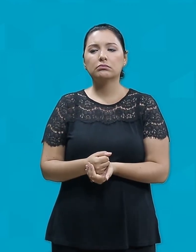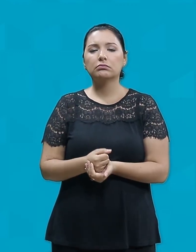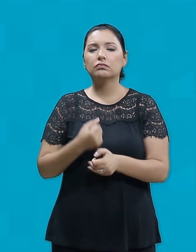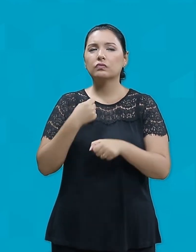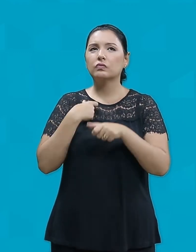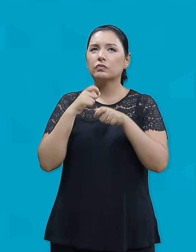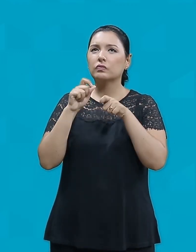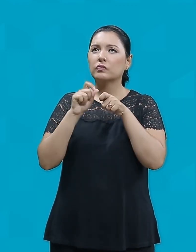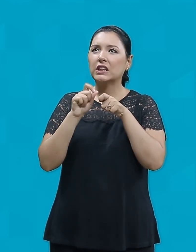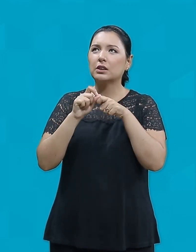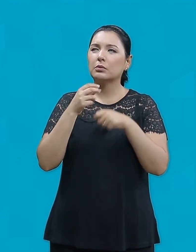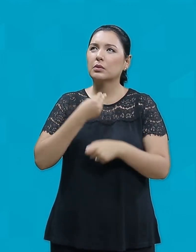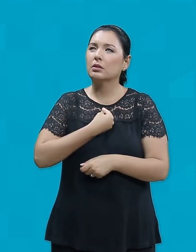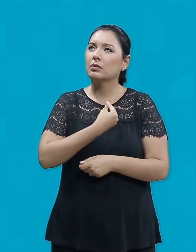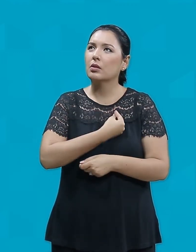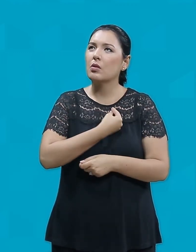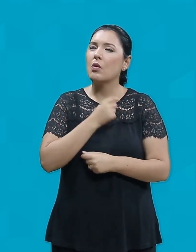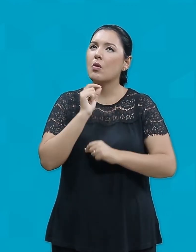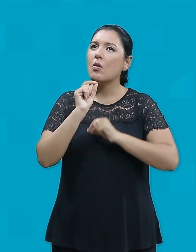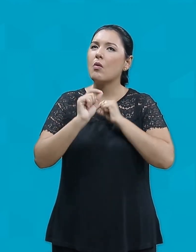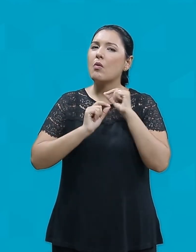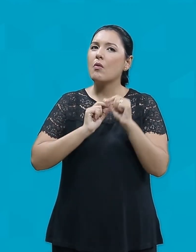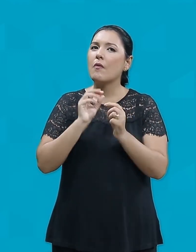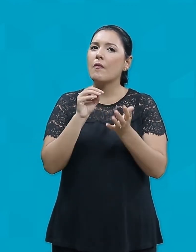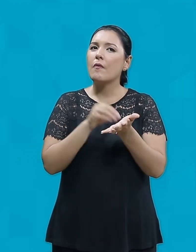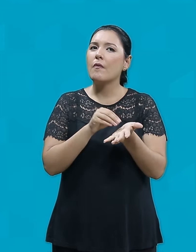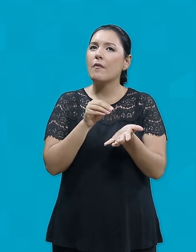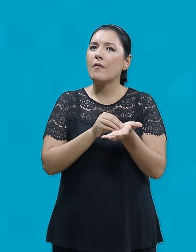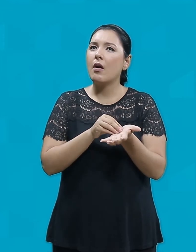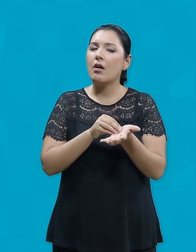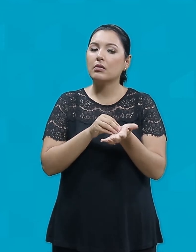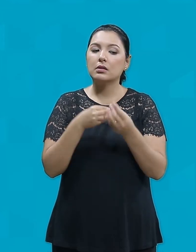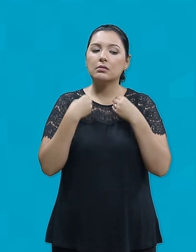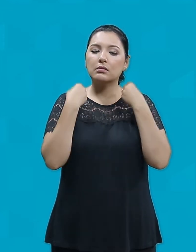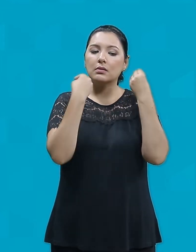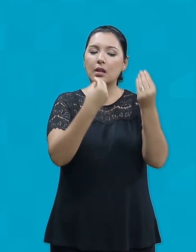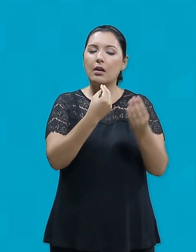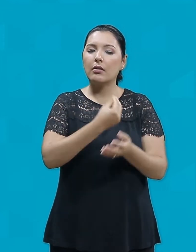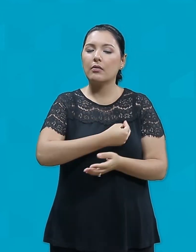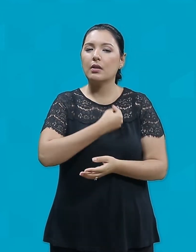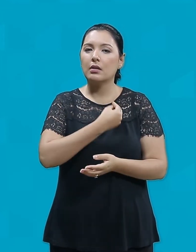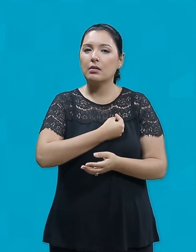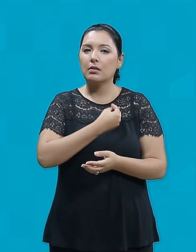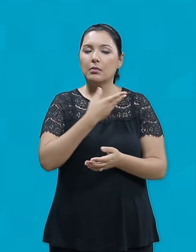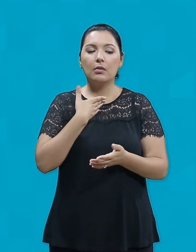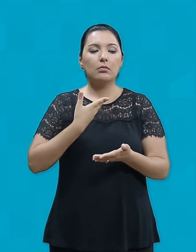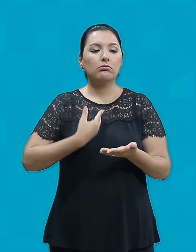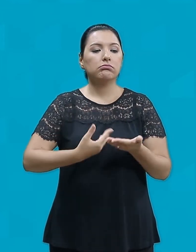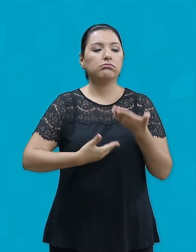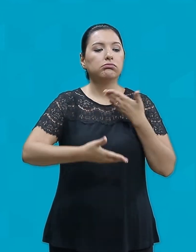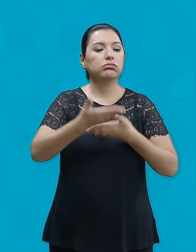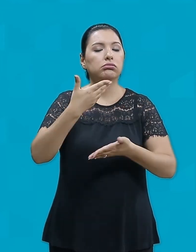O que estamos deixando na vida das pessoas Com as quais nós estamos convivendo